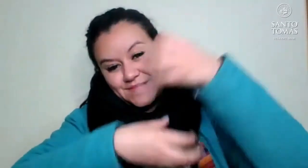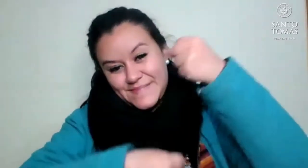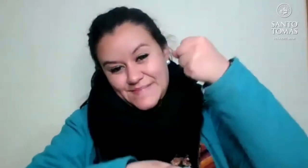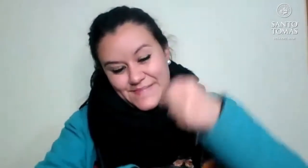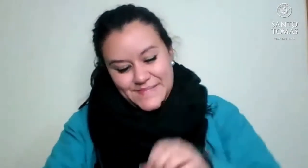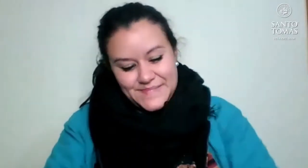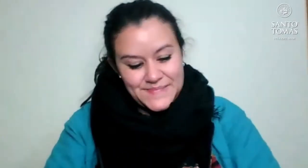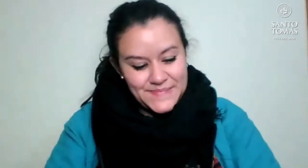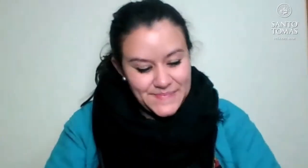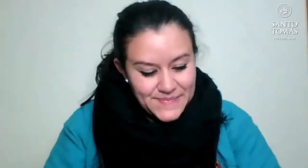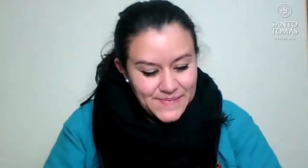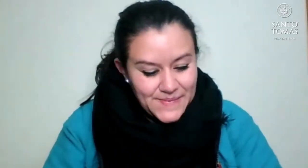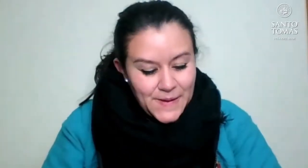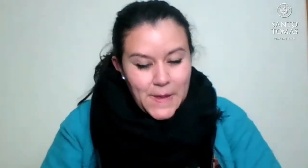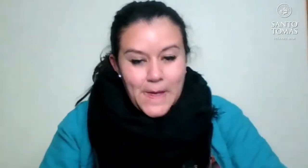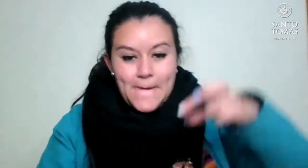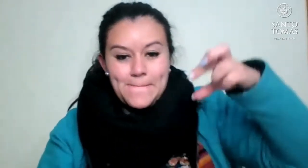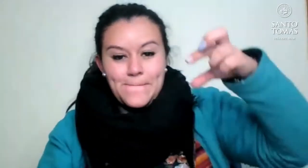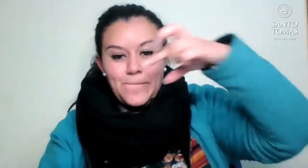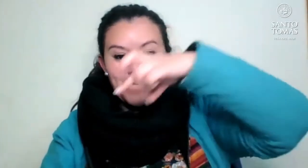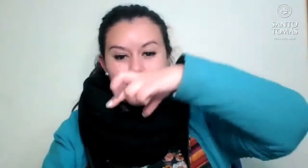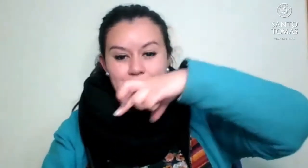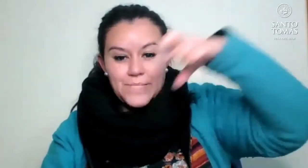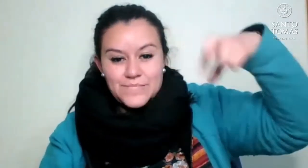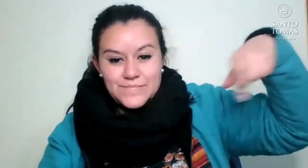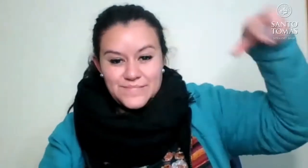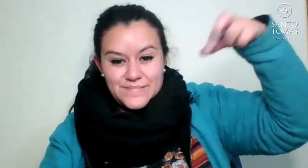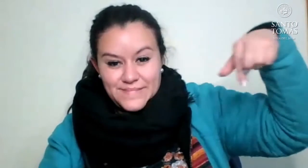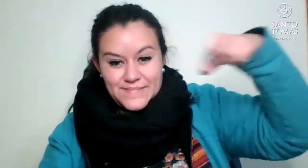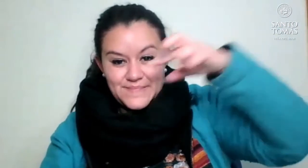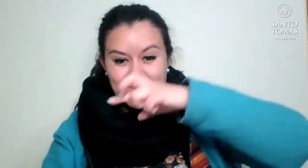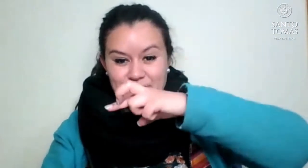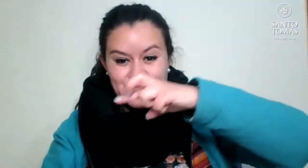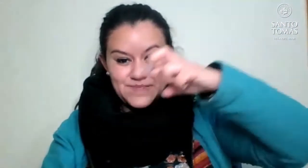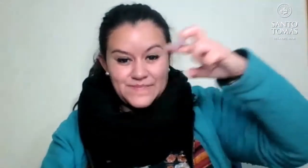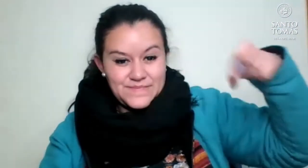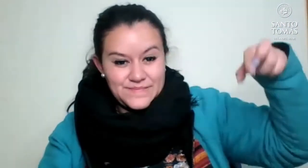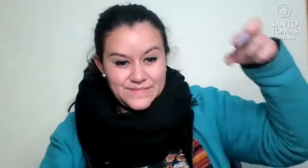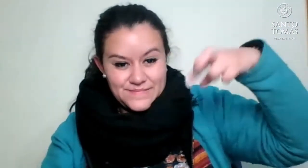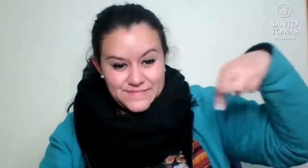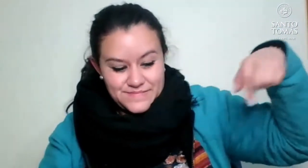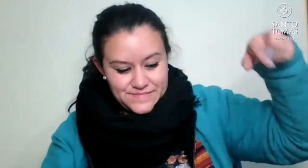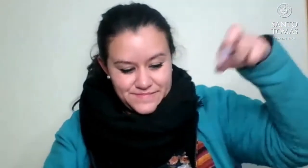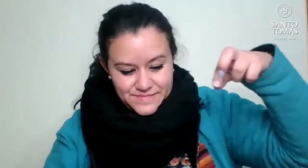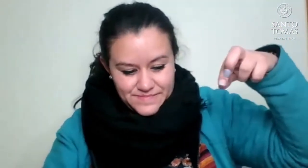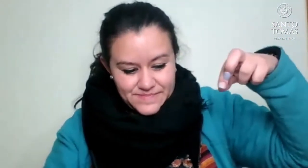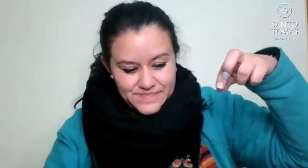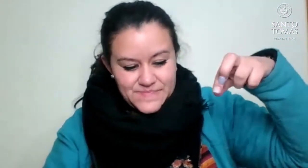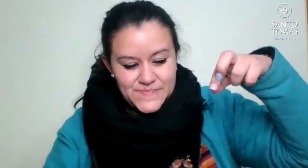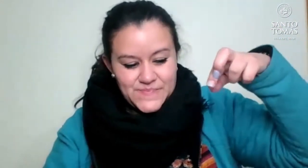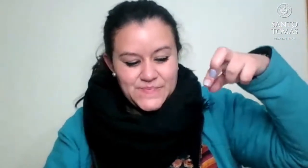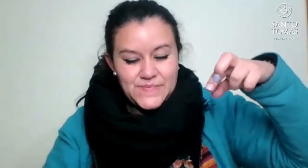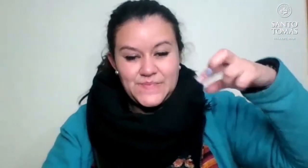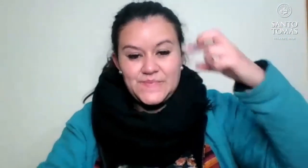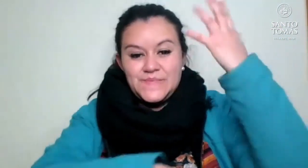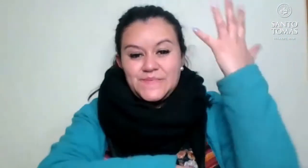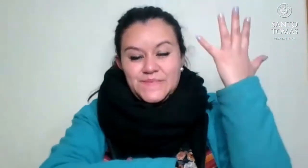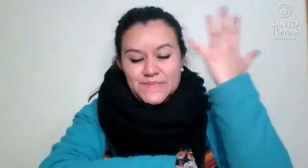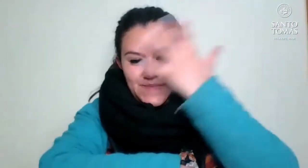También podemos decir así Los Andes. También Papudo, la ciudad de Papudo.